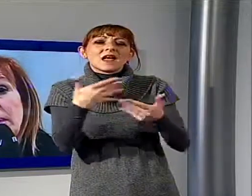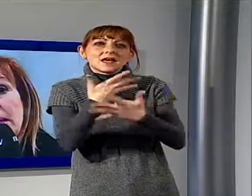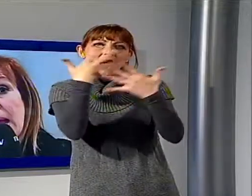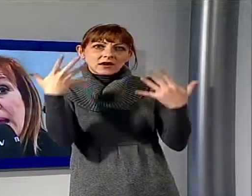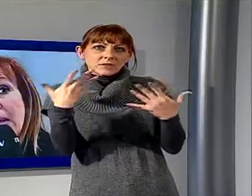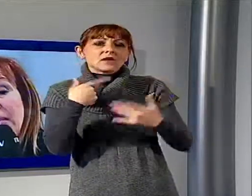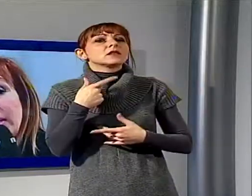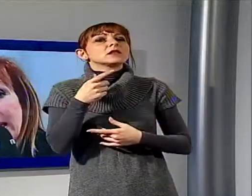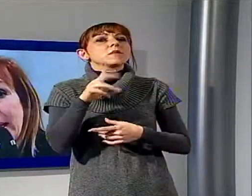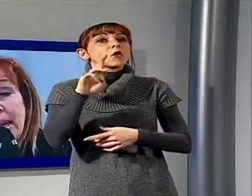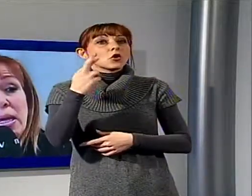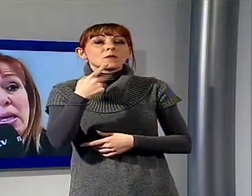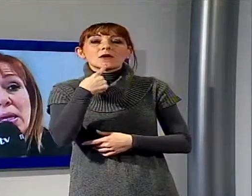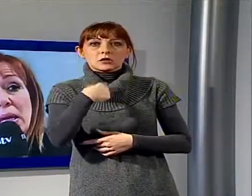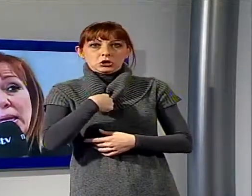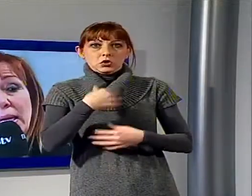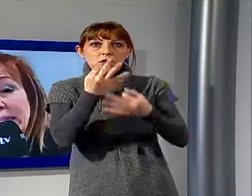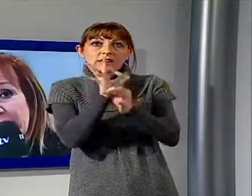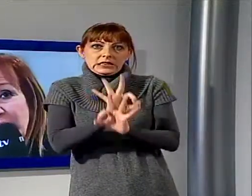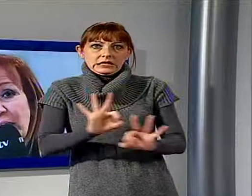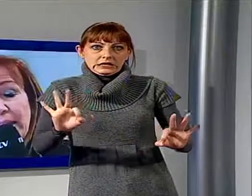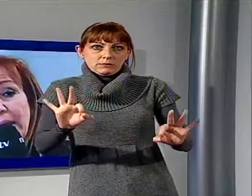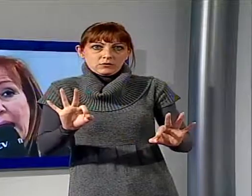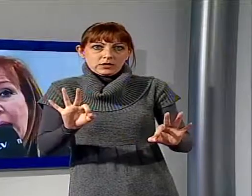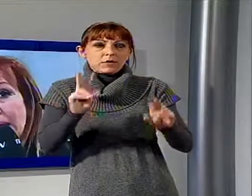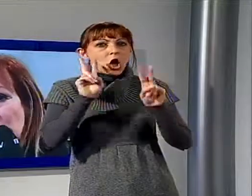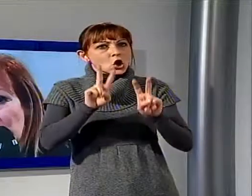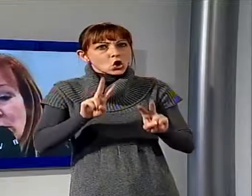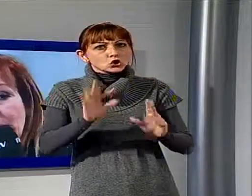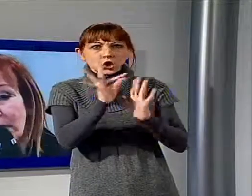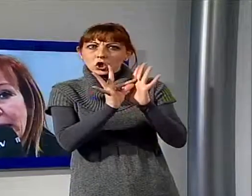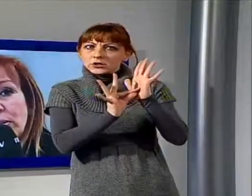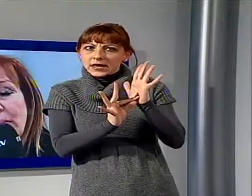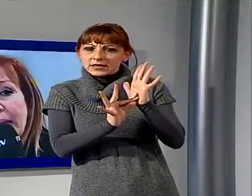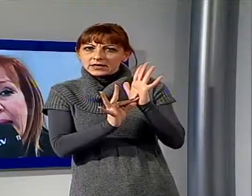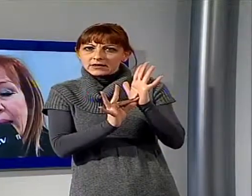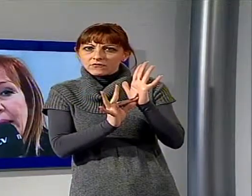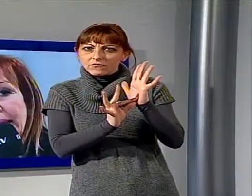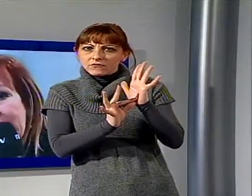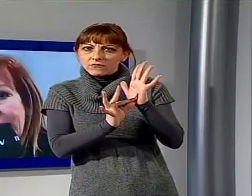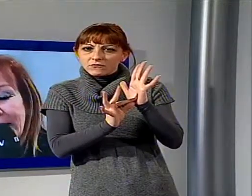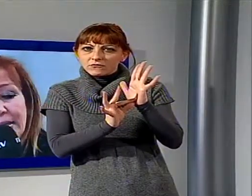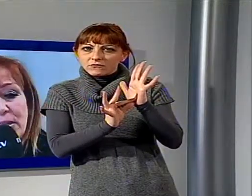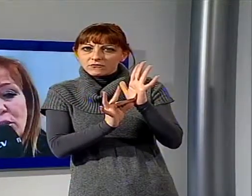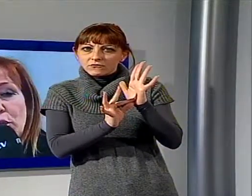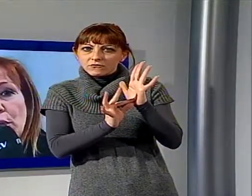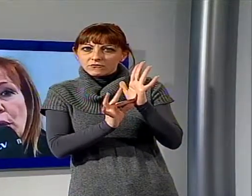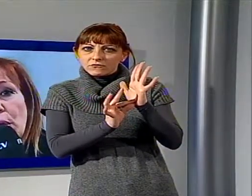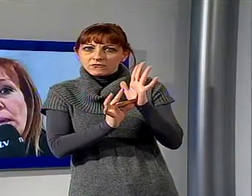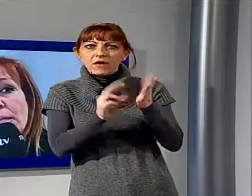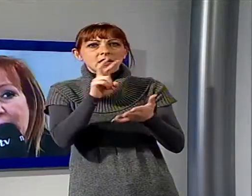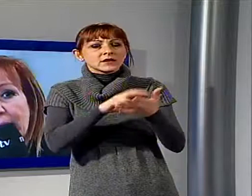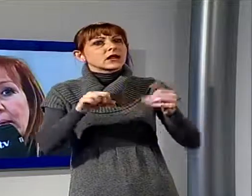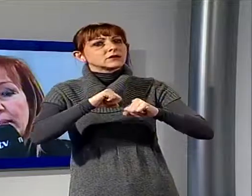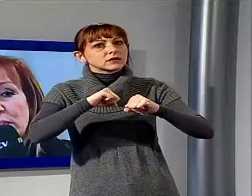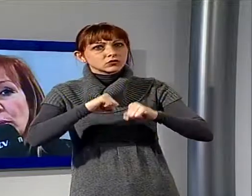disponibile a rivedere le tariffe che ha deciso, ha deliberato di applicare inerenti la tassa di soggiorno,